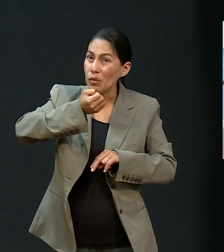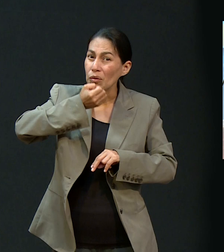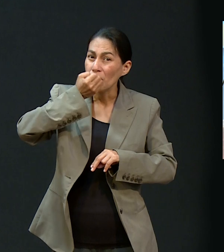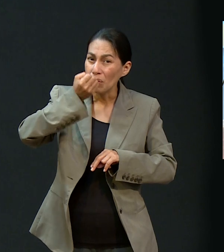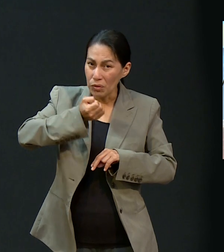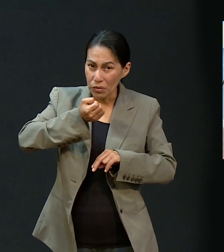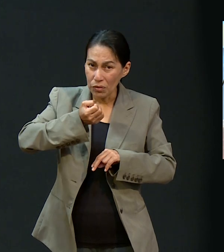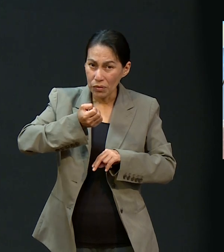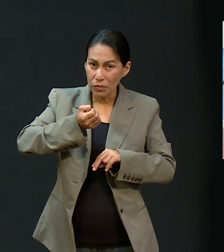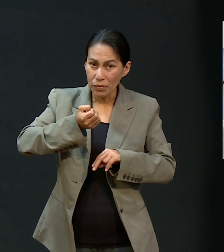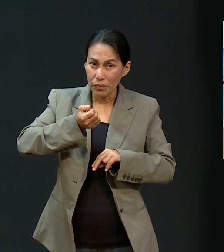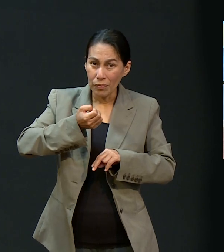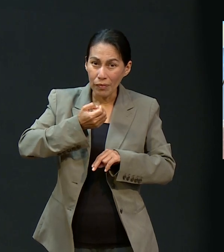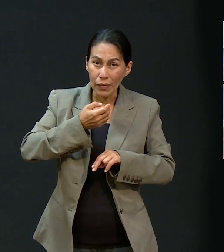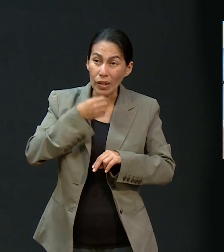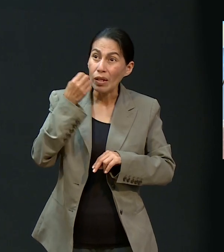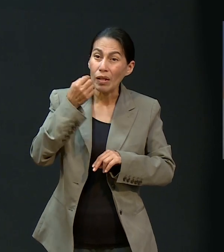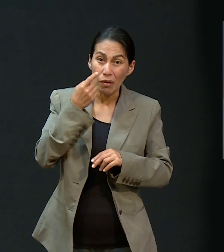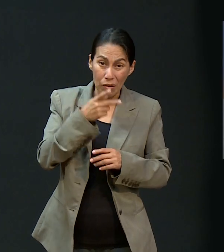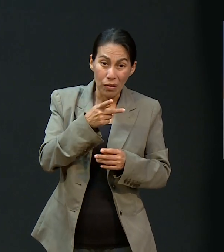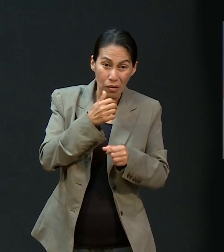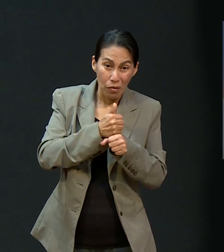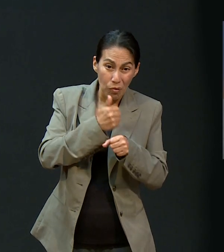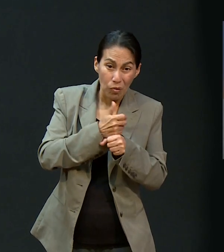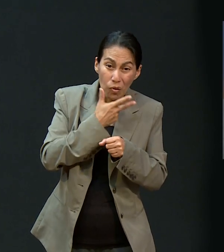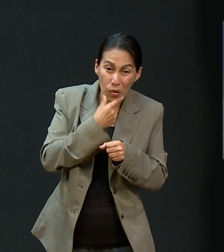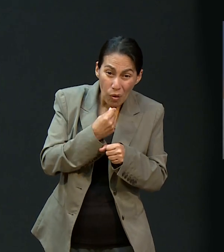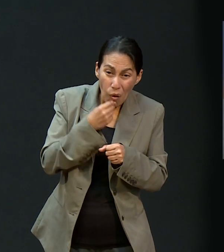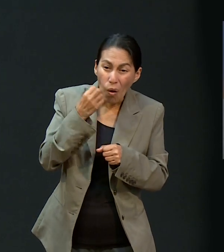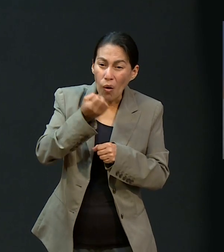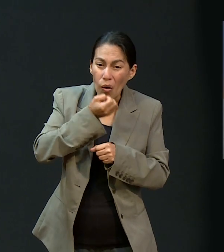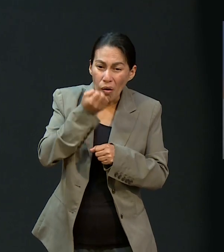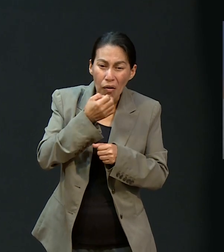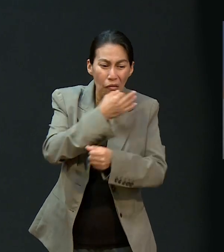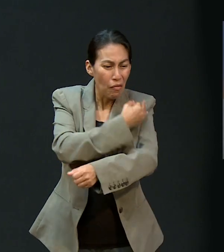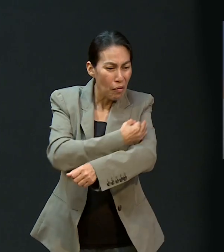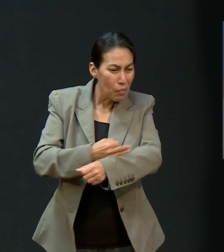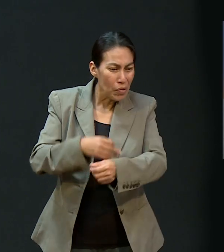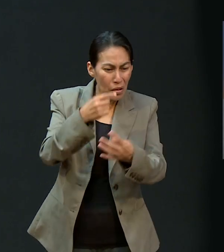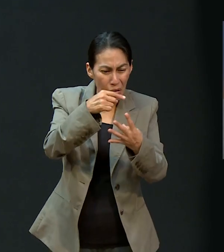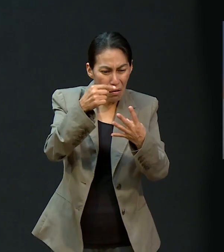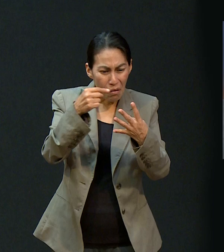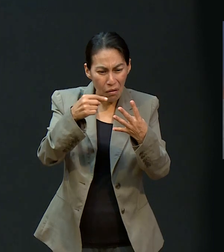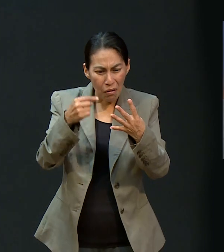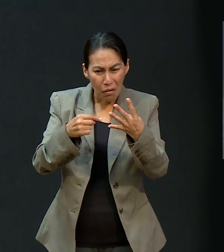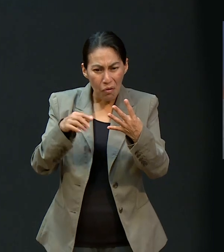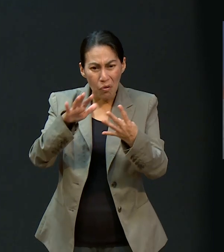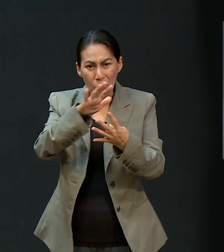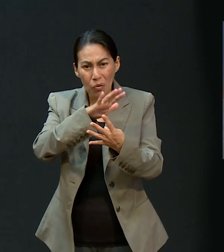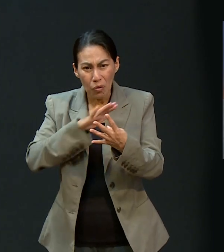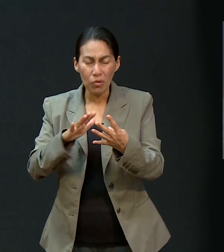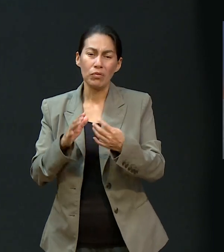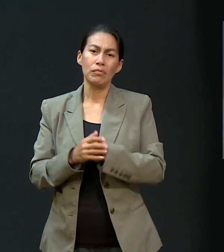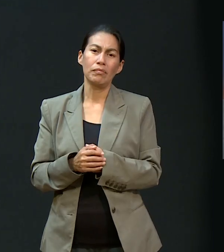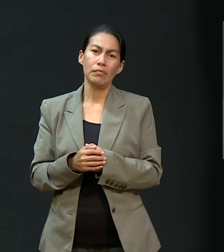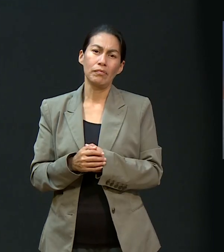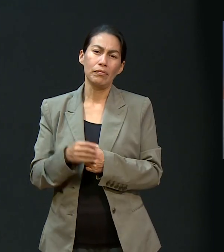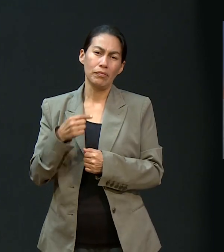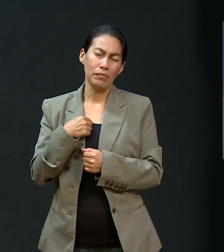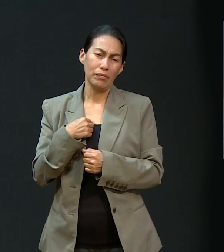Y se la pasaba orando. Y sus oraciones eran por todos. Le decía,